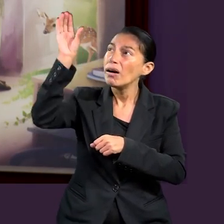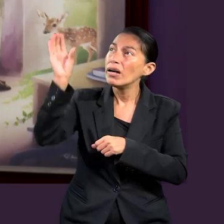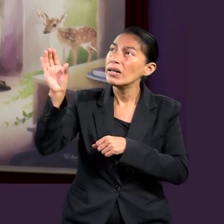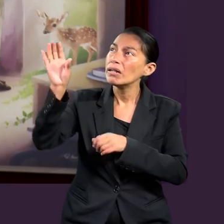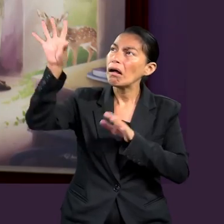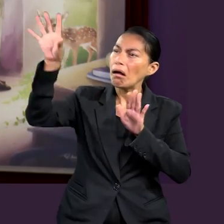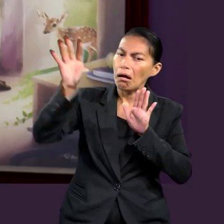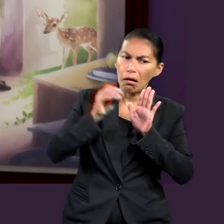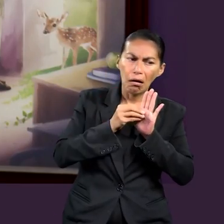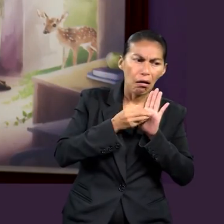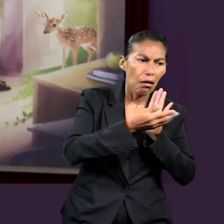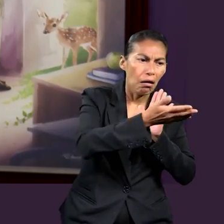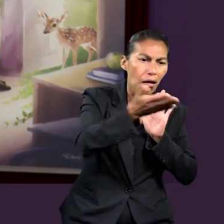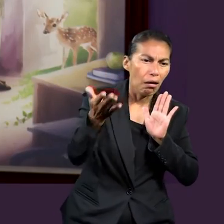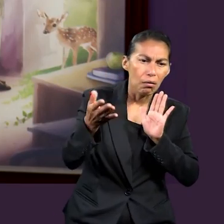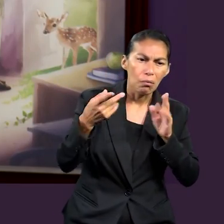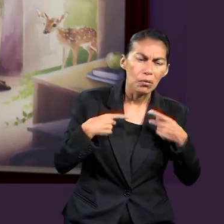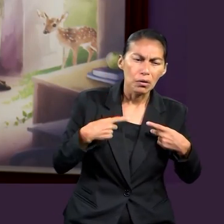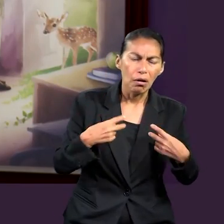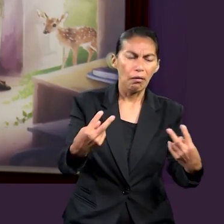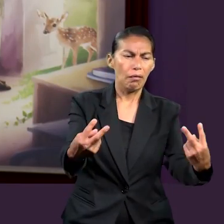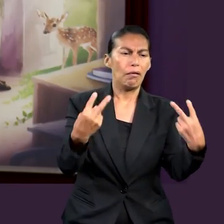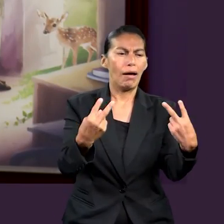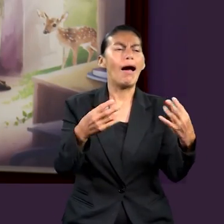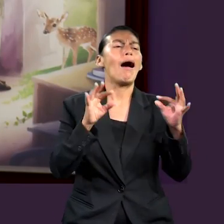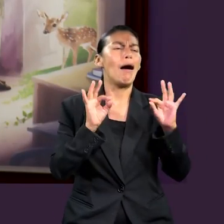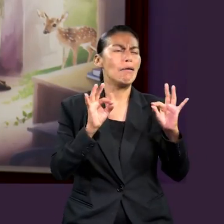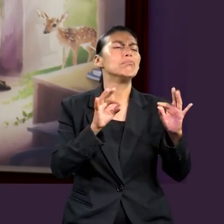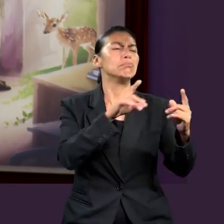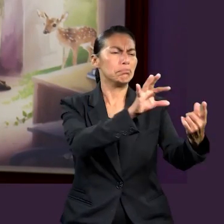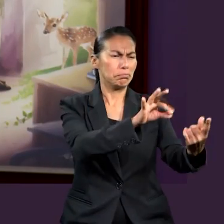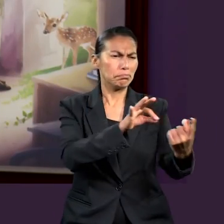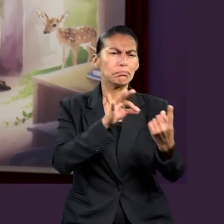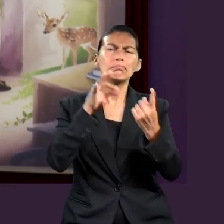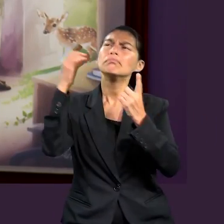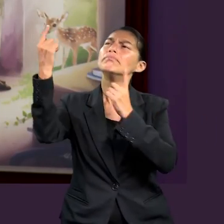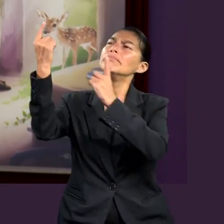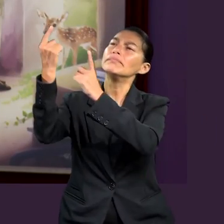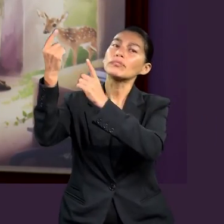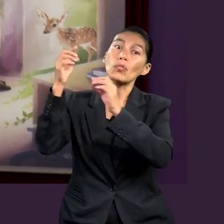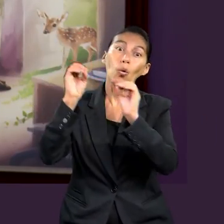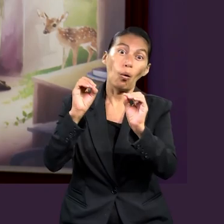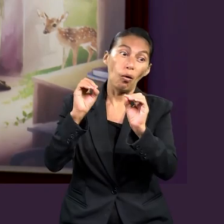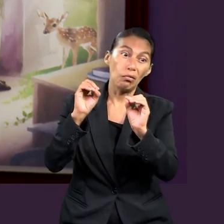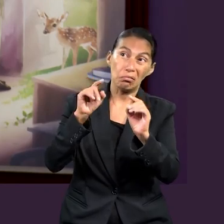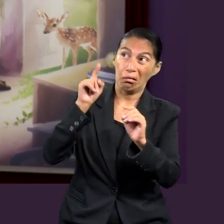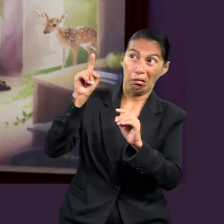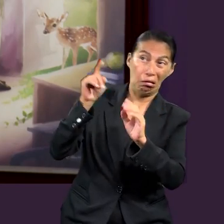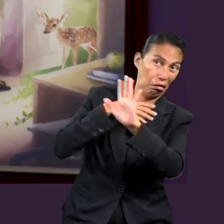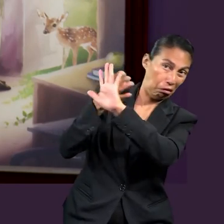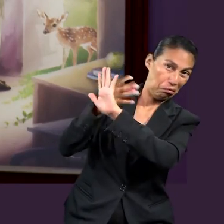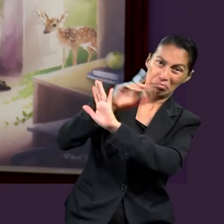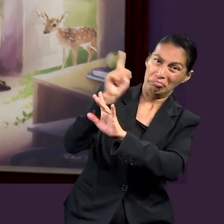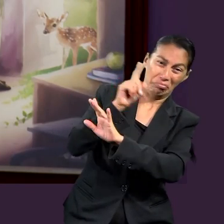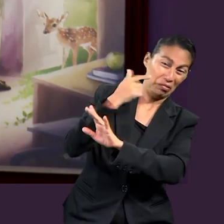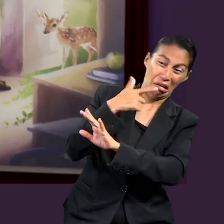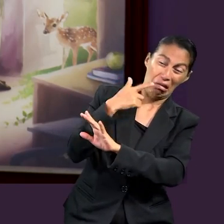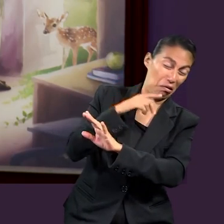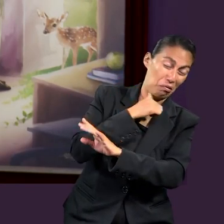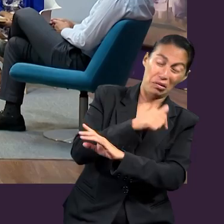su carácter, para enamorarlos a ellos y pues para que ellos vengan a nosotros. Entonces es importante, como decían ustedes, estar